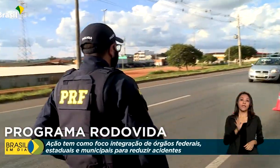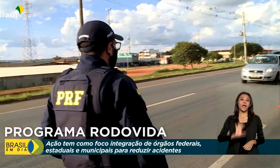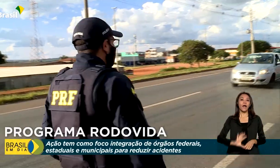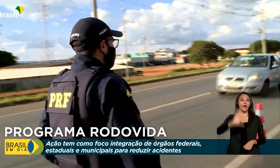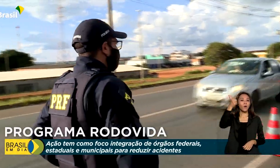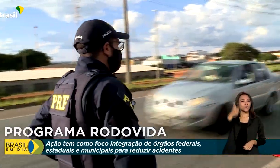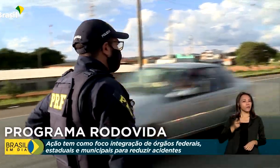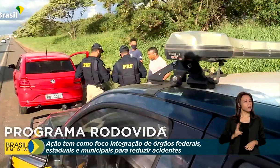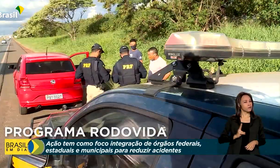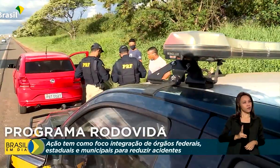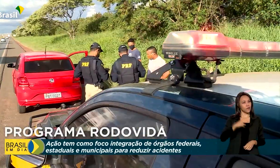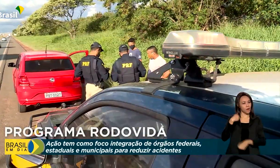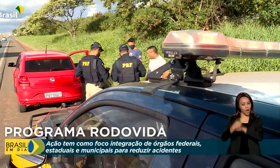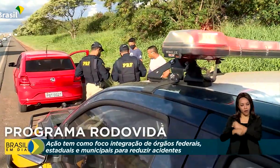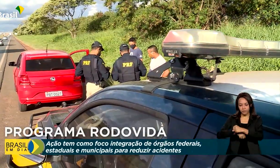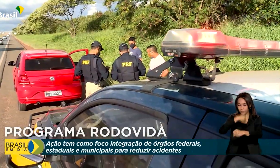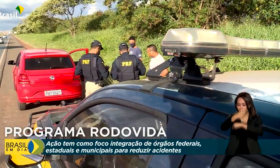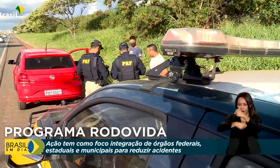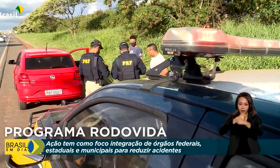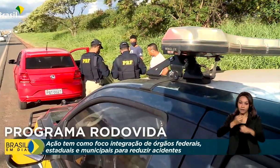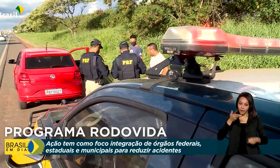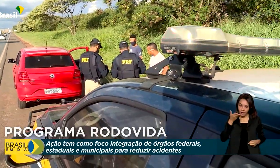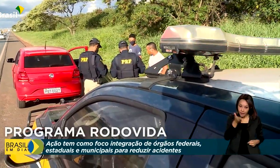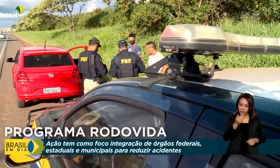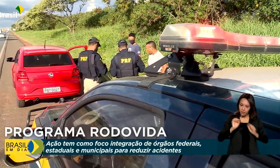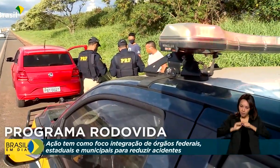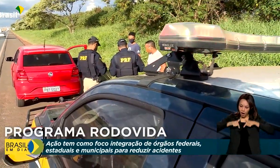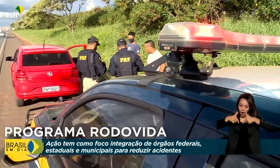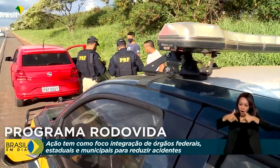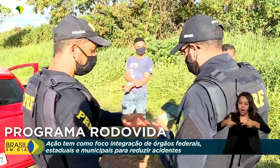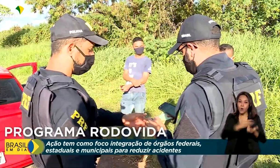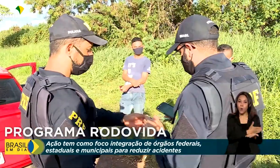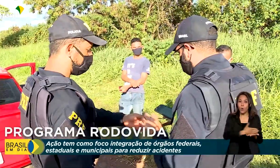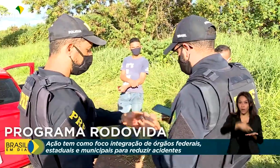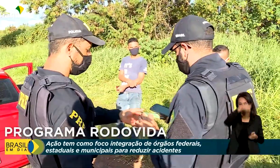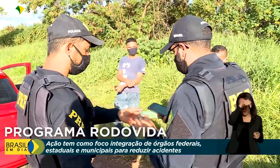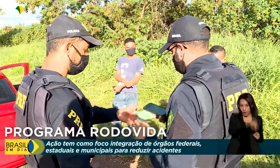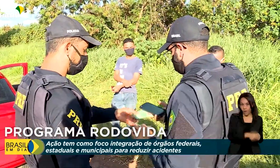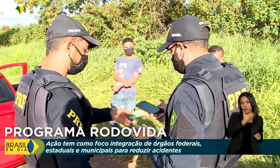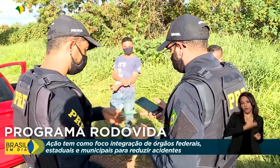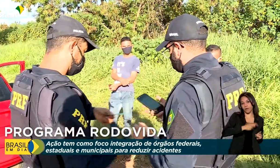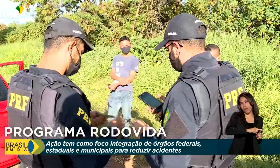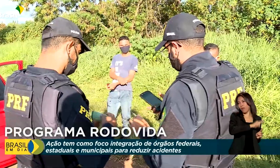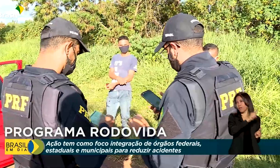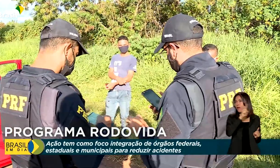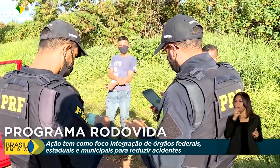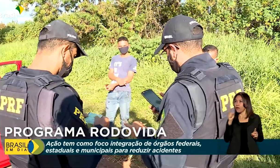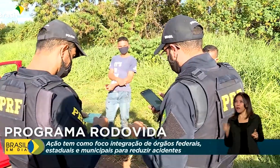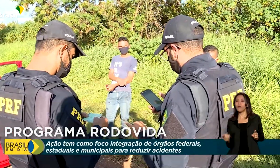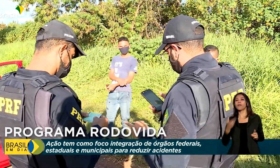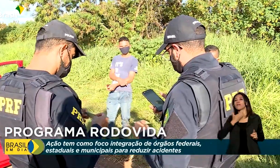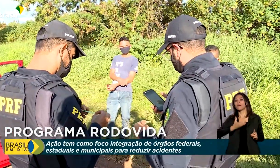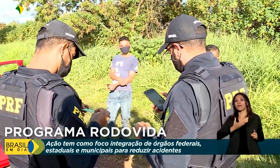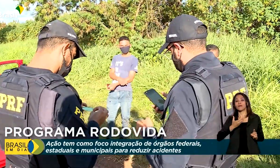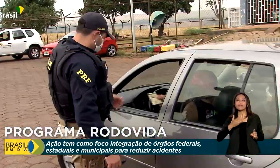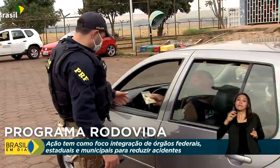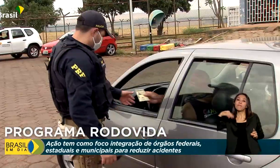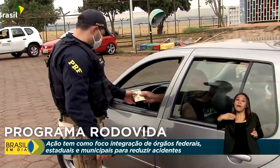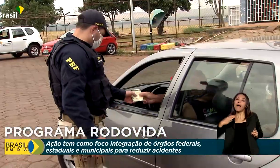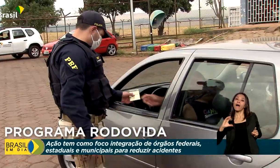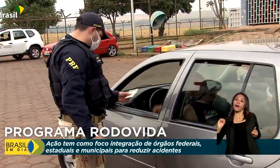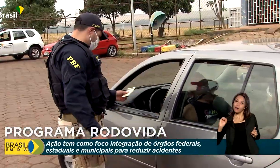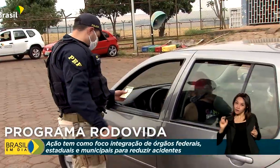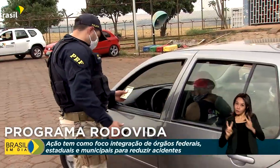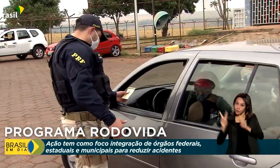anos, a Operação Rodovida começa agora em dezembro e vai até março após o carnaval, período de maior fluxo nas